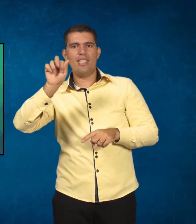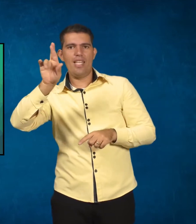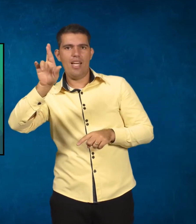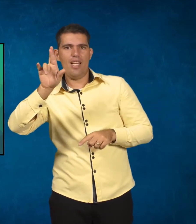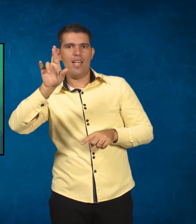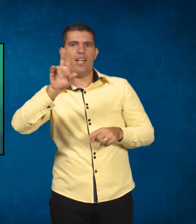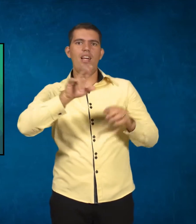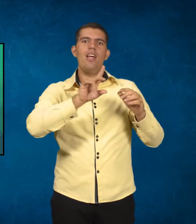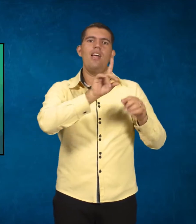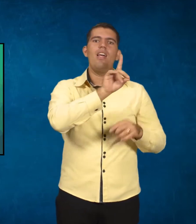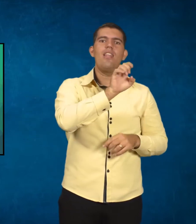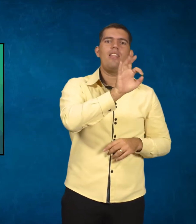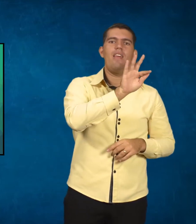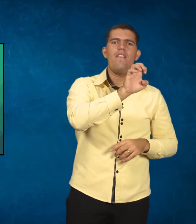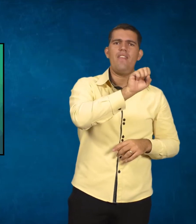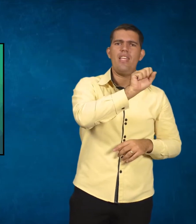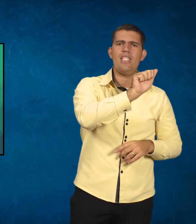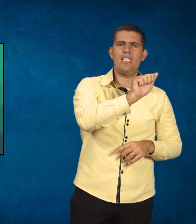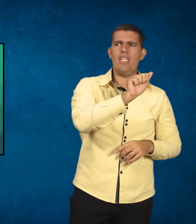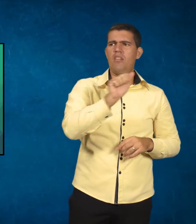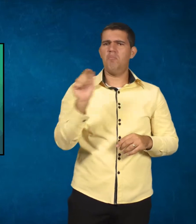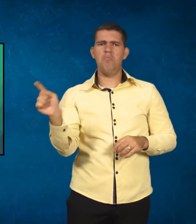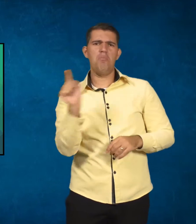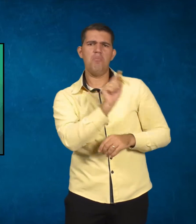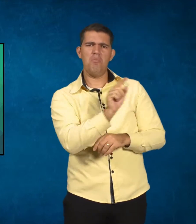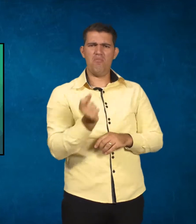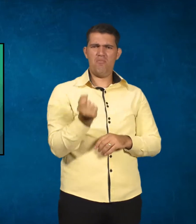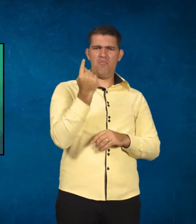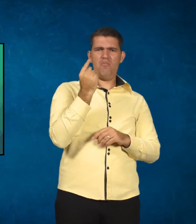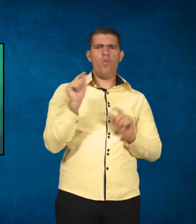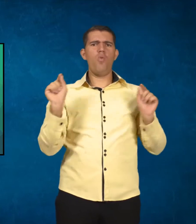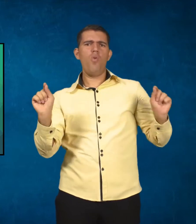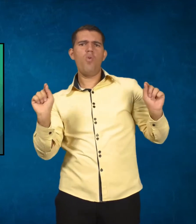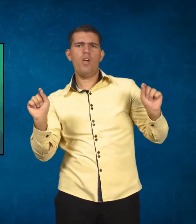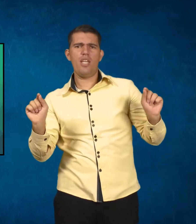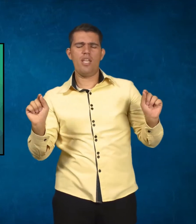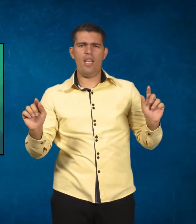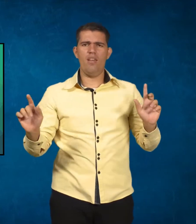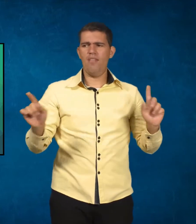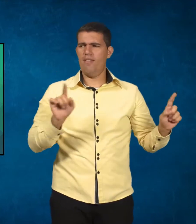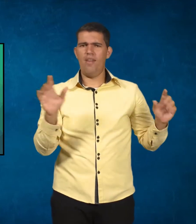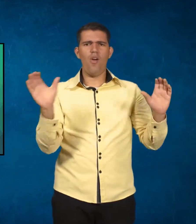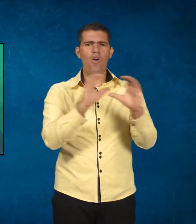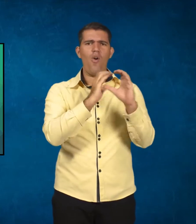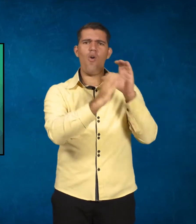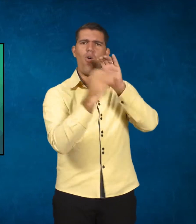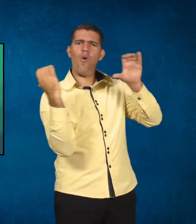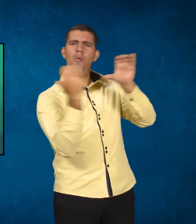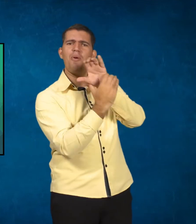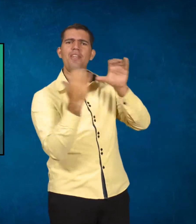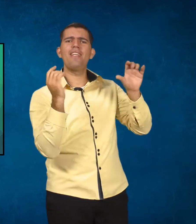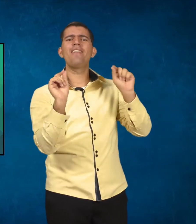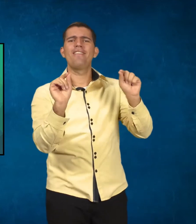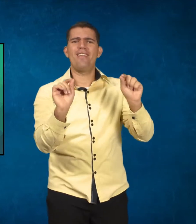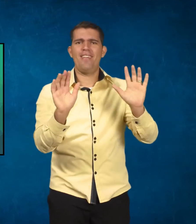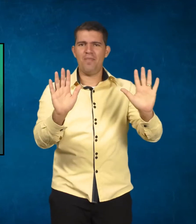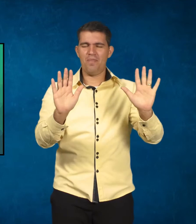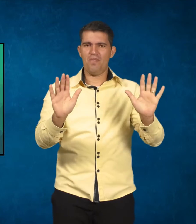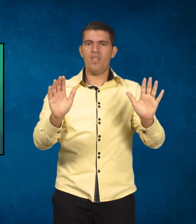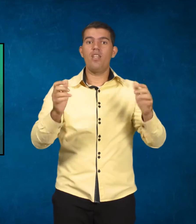até coloco na postila, parece estranho, né? Lidar e defesa. Em que elas se comunicam, lidar e defesa? Ele fala que a gente